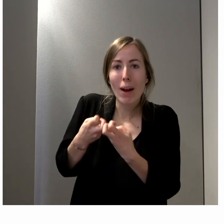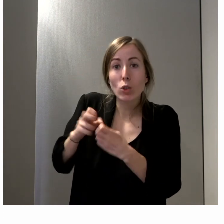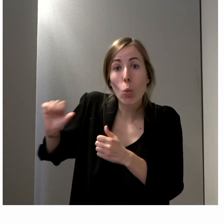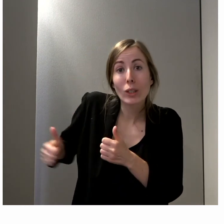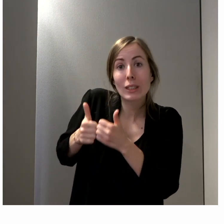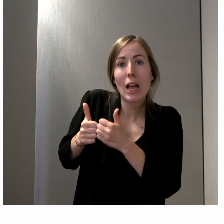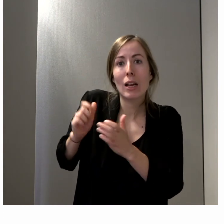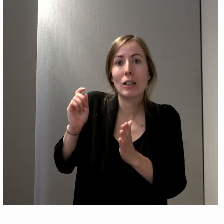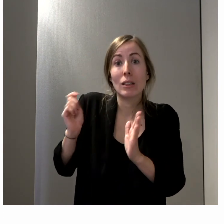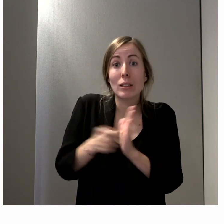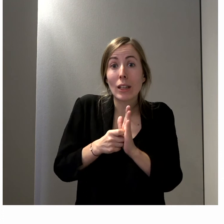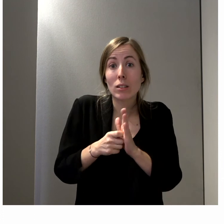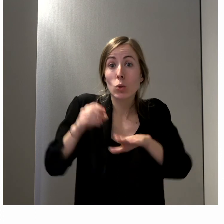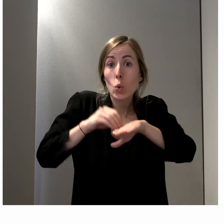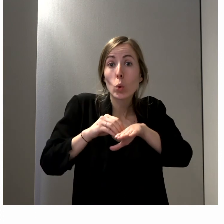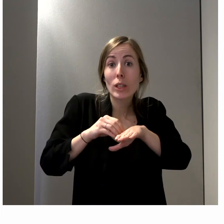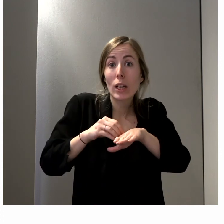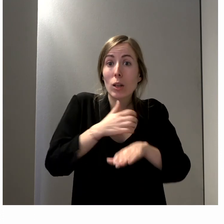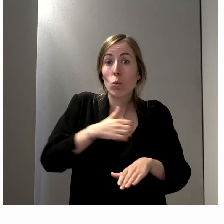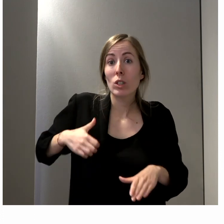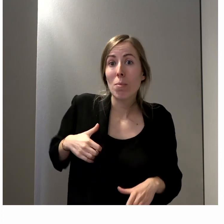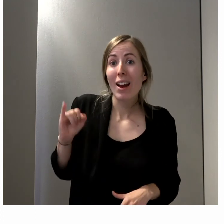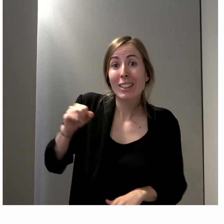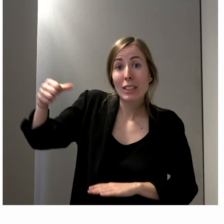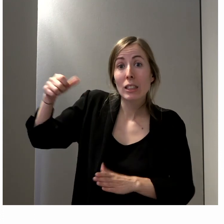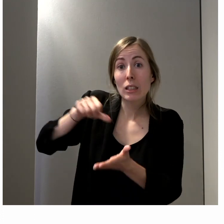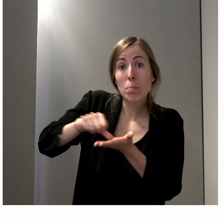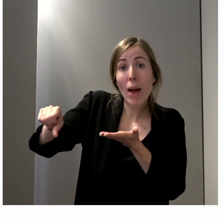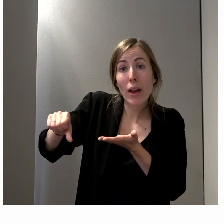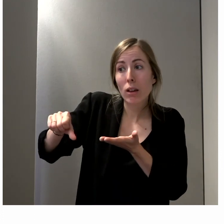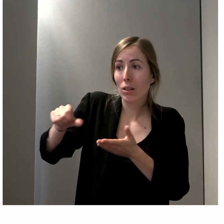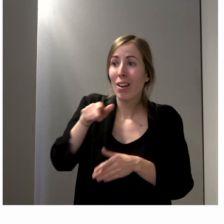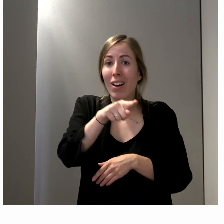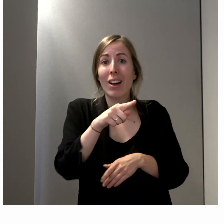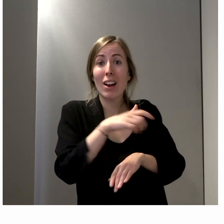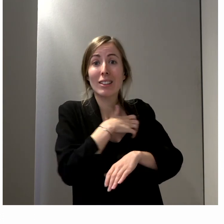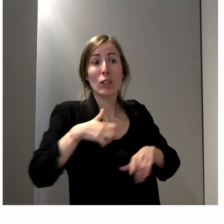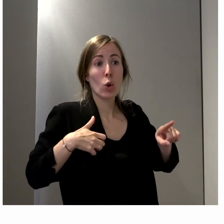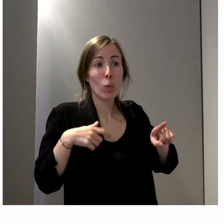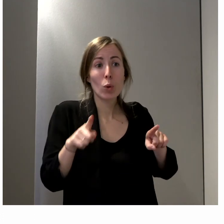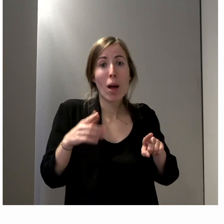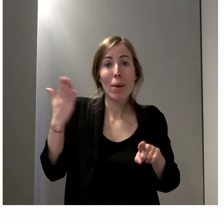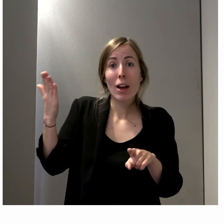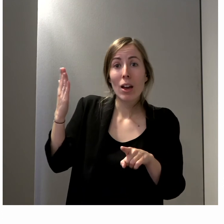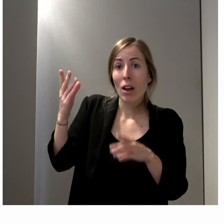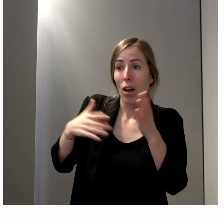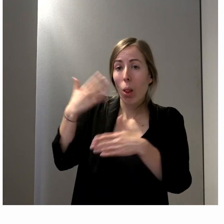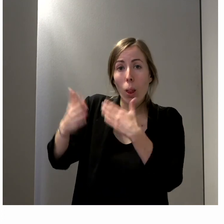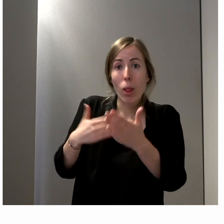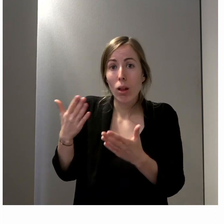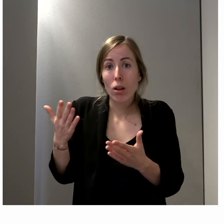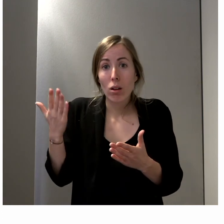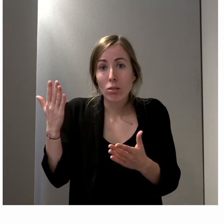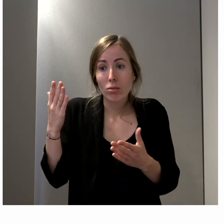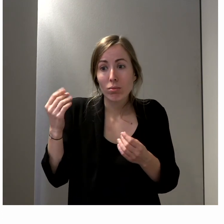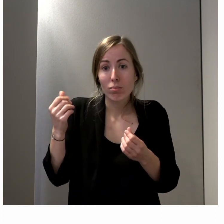conseil municipal, ça doit être payé par la commune ou alors que finalement la chose qui va être faite, c'est la même